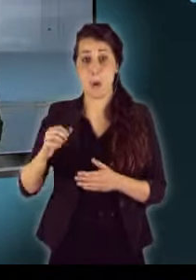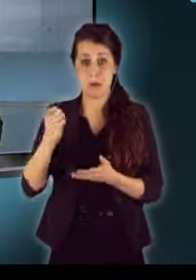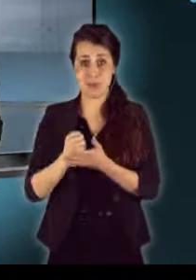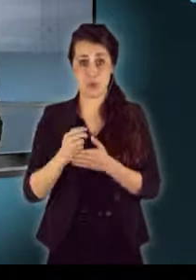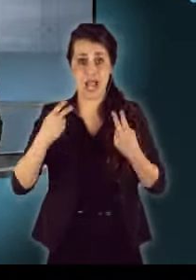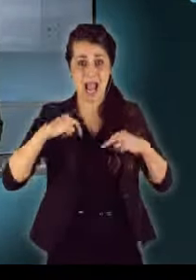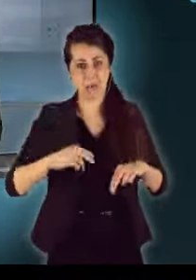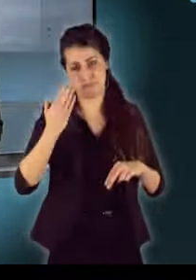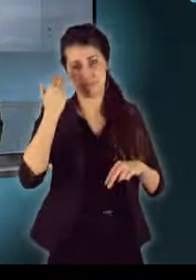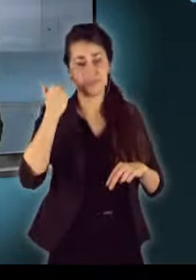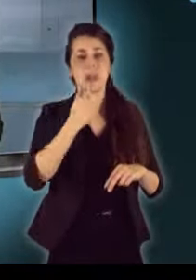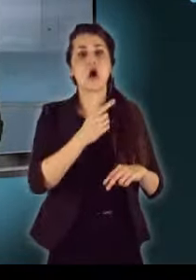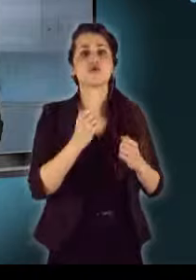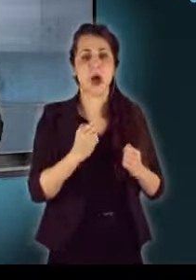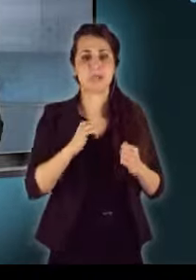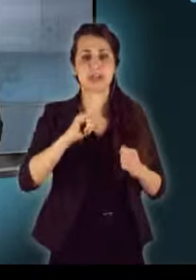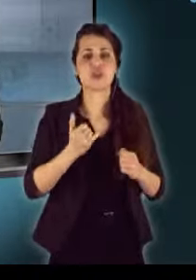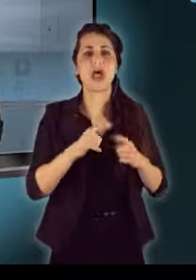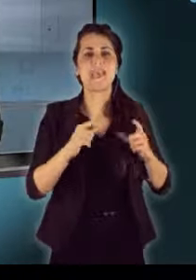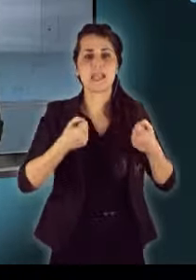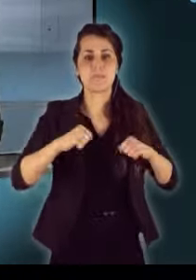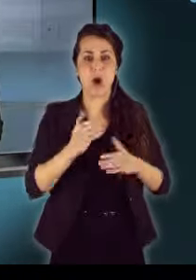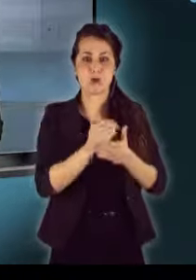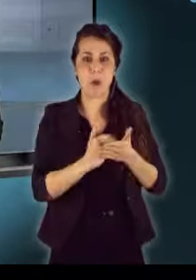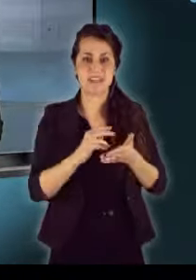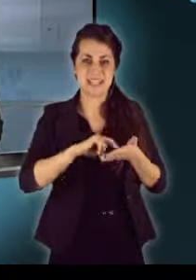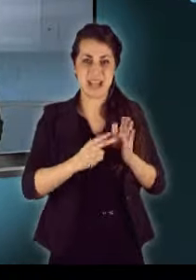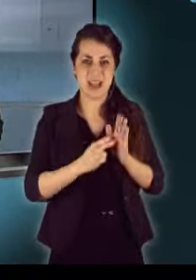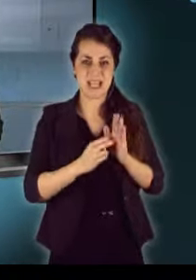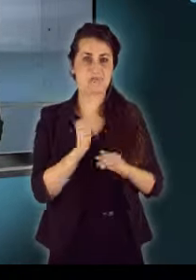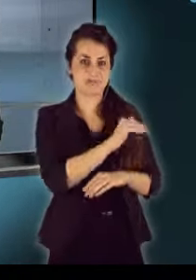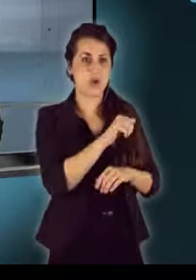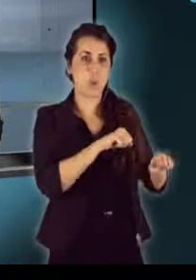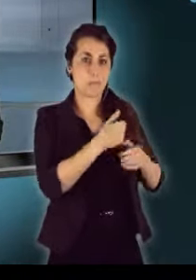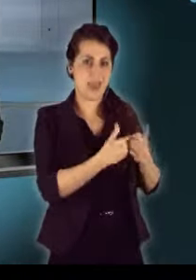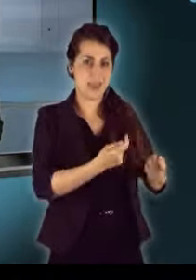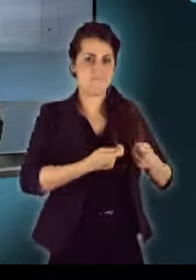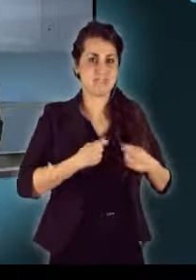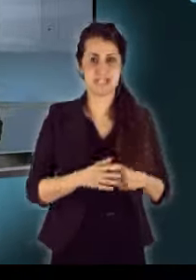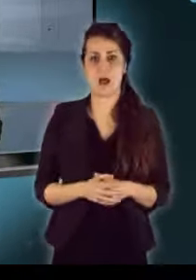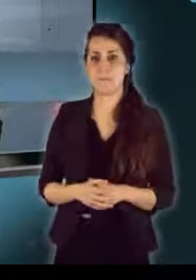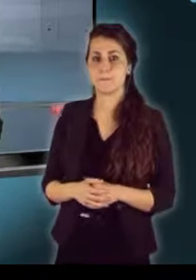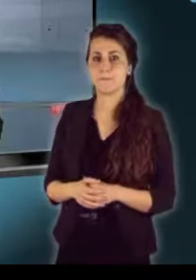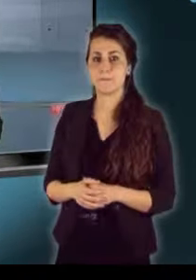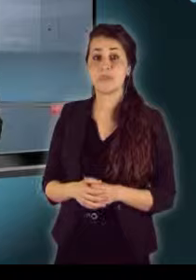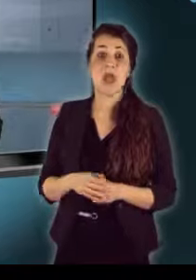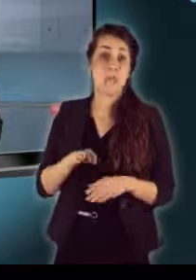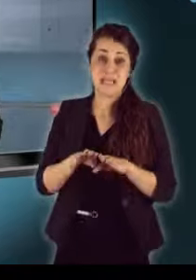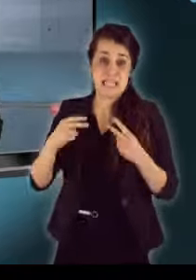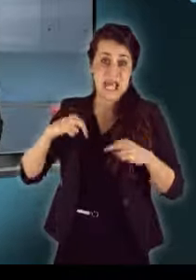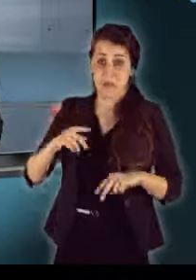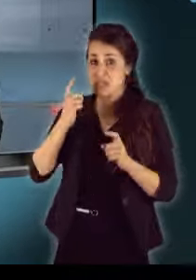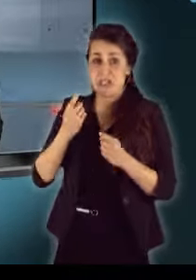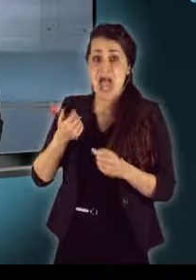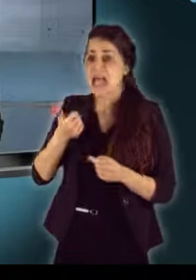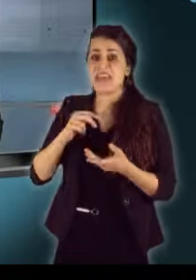elnöke néhány napja a stabilitási és a jegybank törvény tervezetének visszavonását javasolta a magyar kormányfőnek. A miniszterelnök